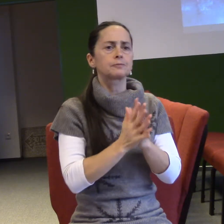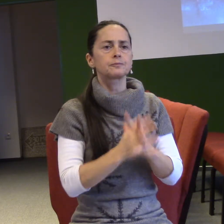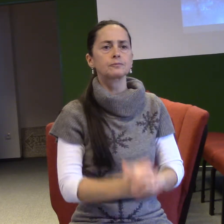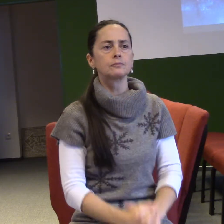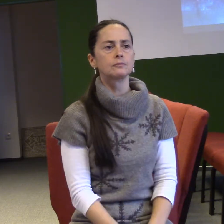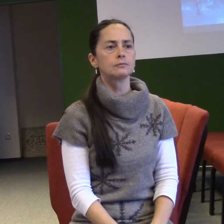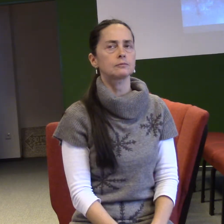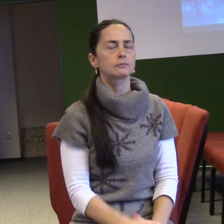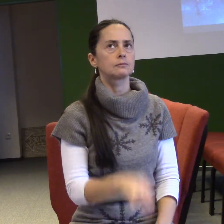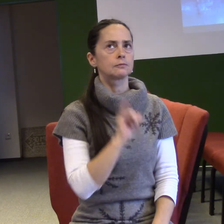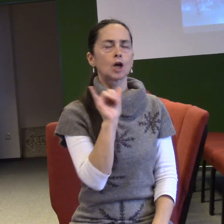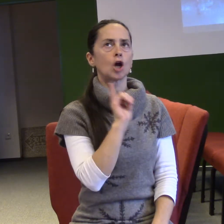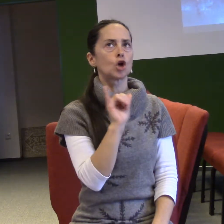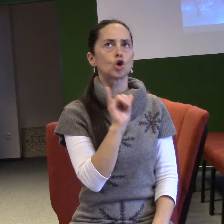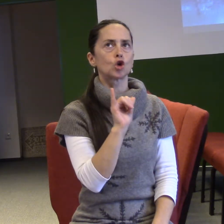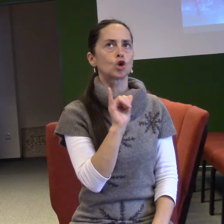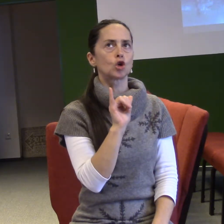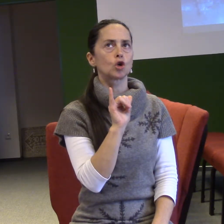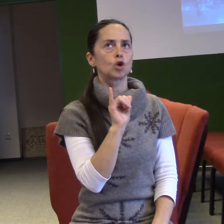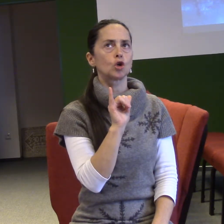kdože to k Zachariášovi přišel?